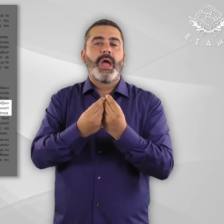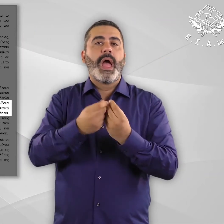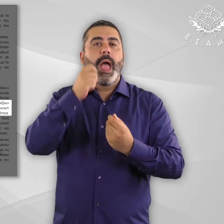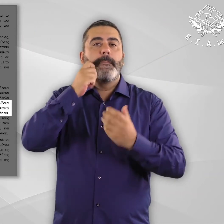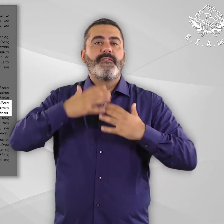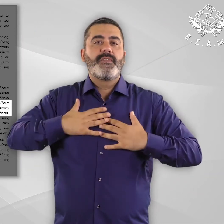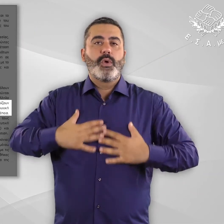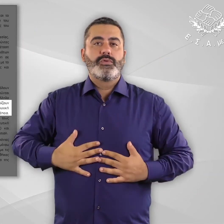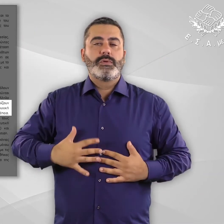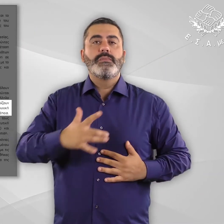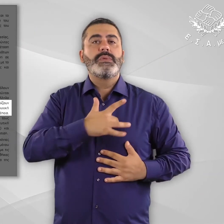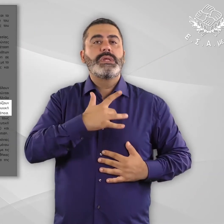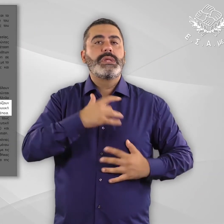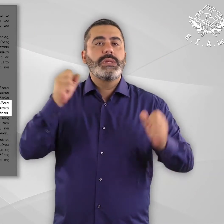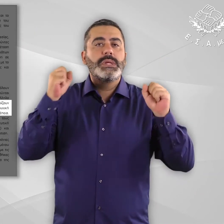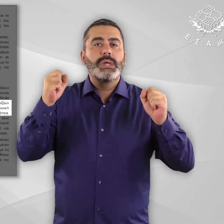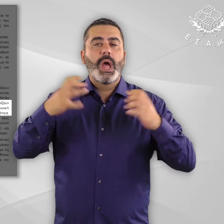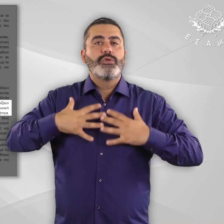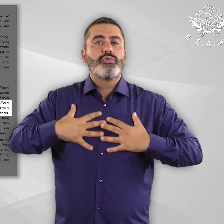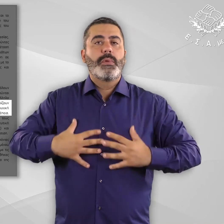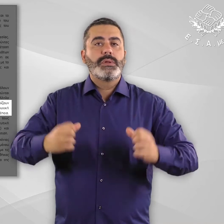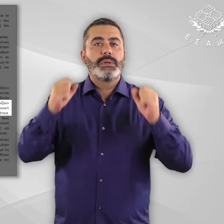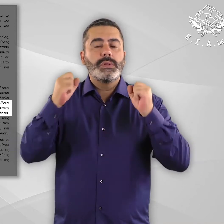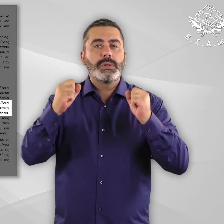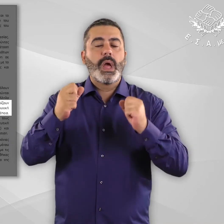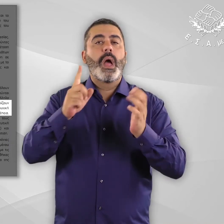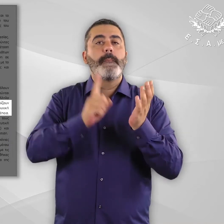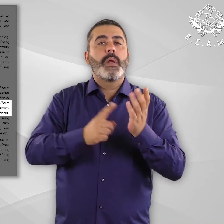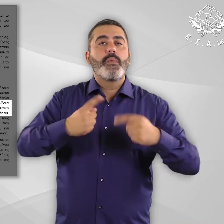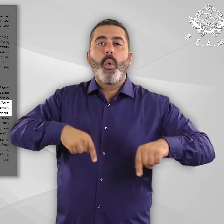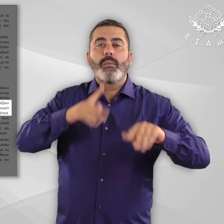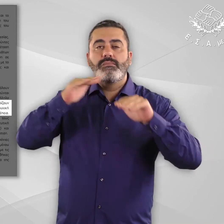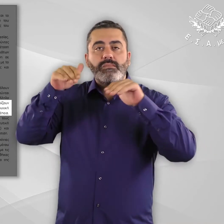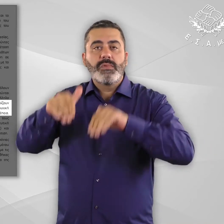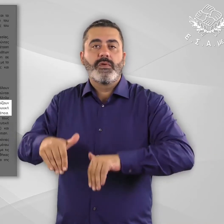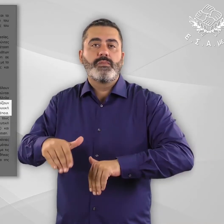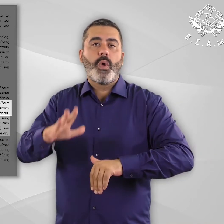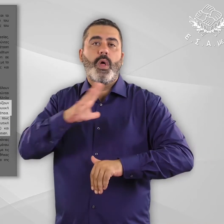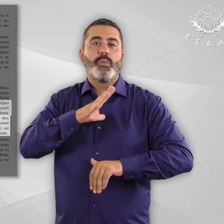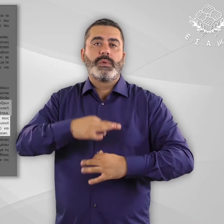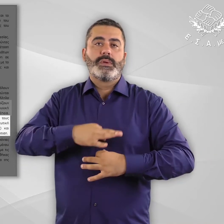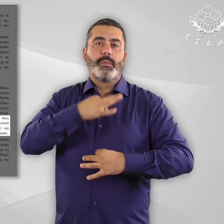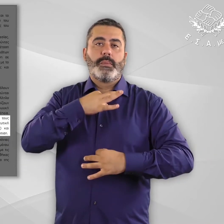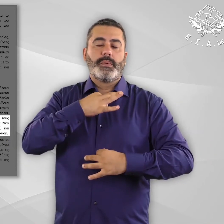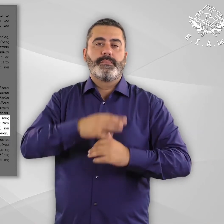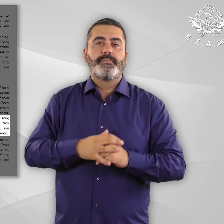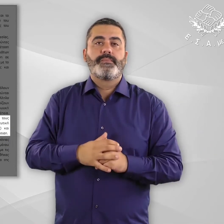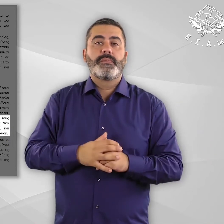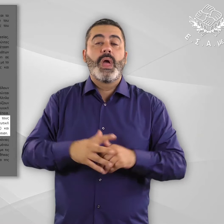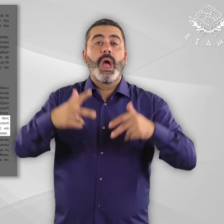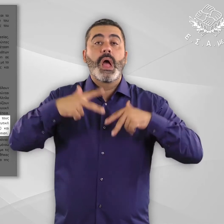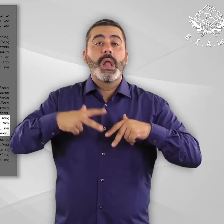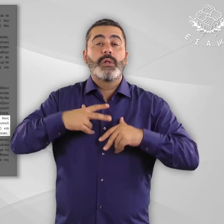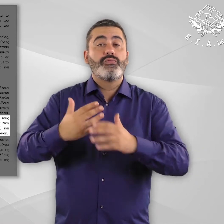προστατεύουν τη σωματική και ψυχική τους υγεία, επιδεικνύοντας σεβασμό στην ανθρώπινη αξιοπρέπεια. Οι αρμόδιες αρχές